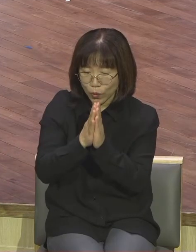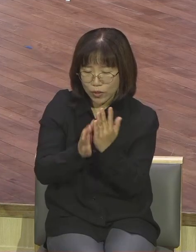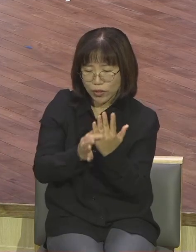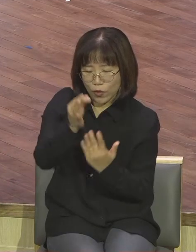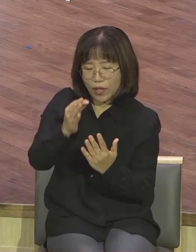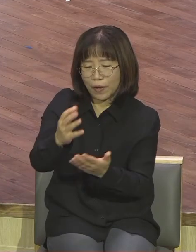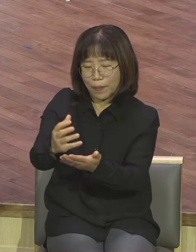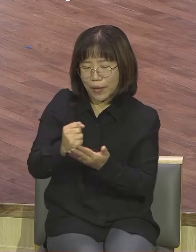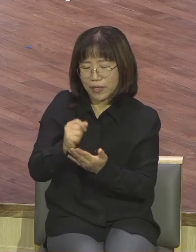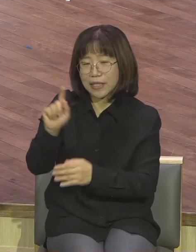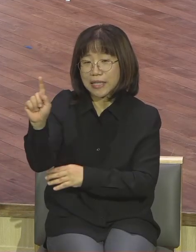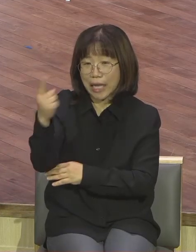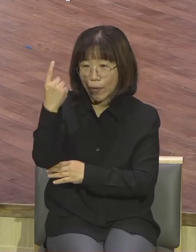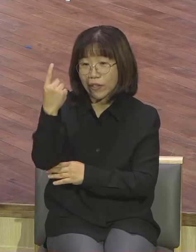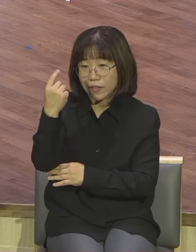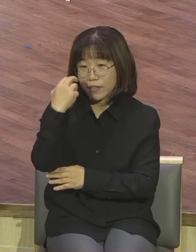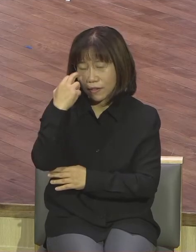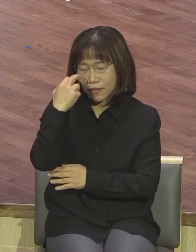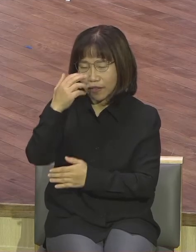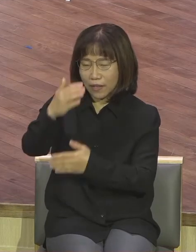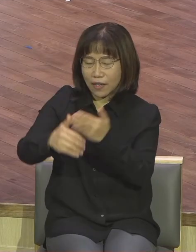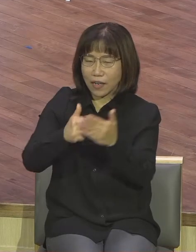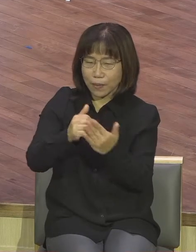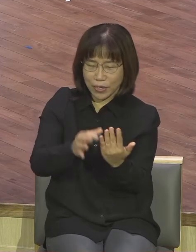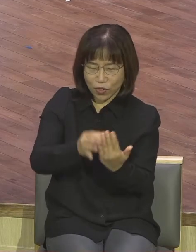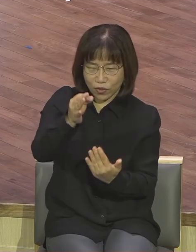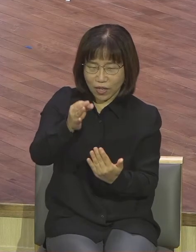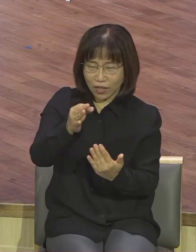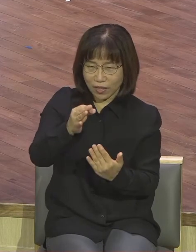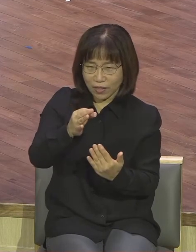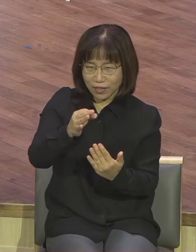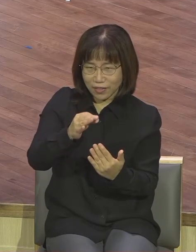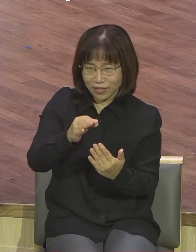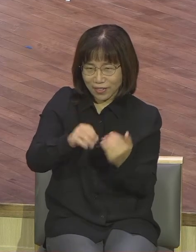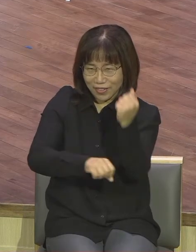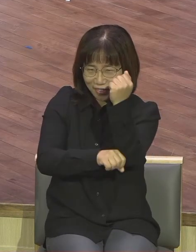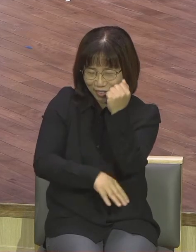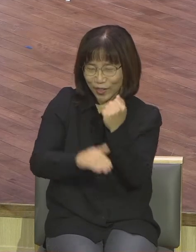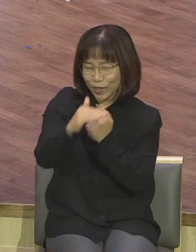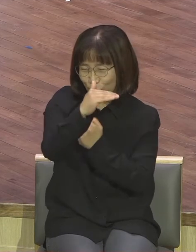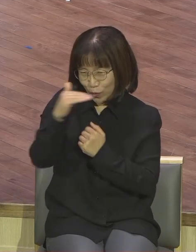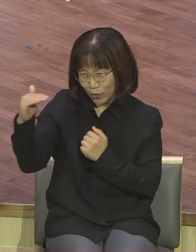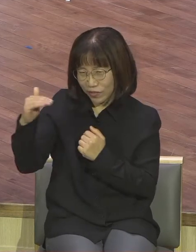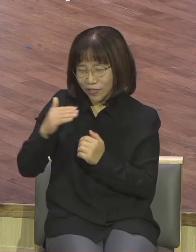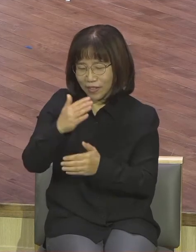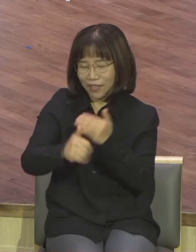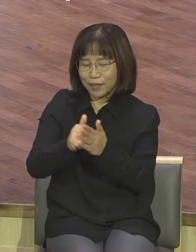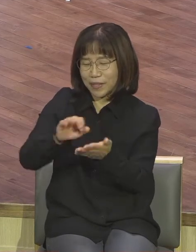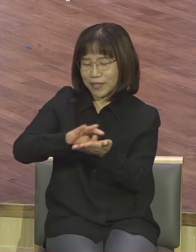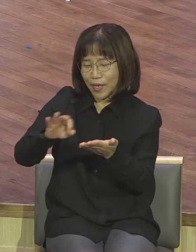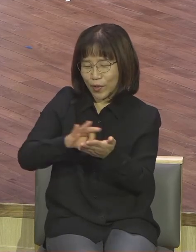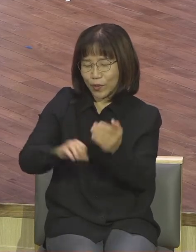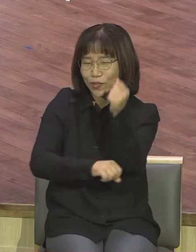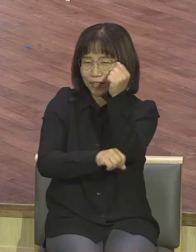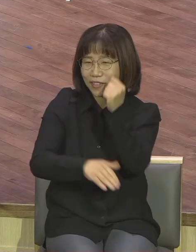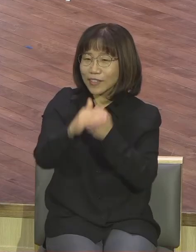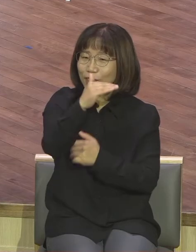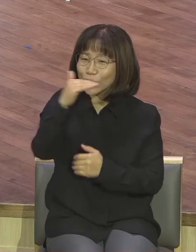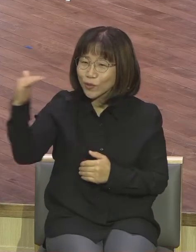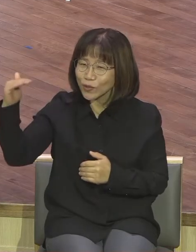선택받았습니까 하나님의 선택 기준 하나님의 선택 기준 하나님의 사용 기준 기준을 알아야 돼요 기준을 그걸 모르면 여러분이 권심하면 안